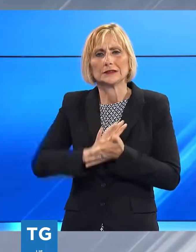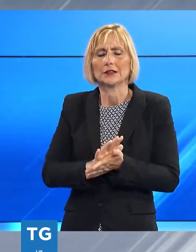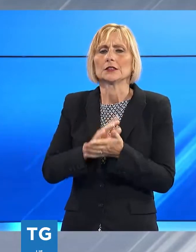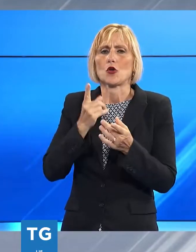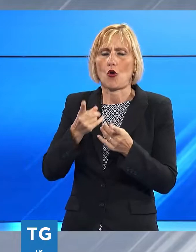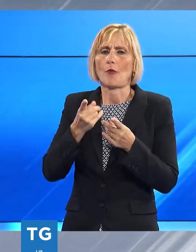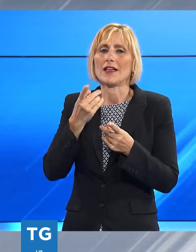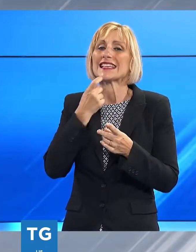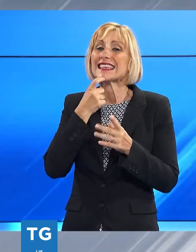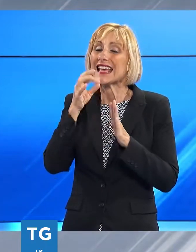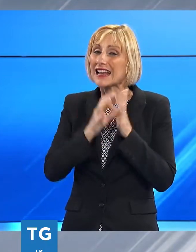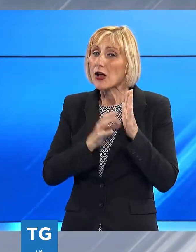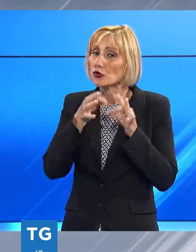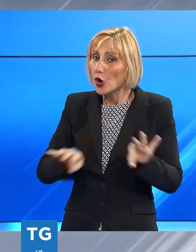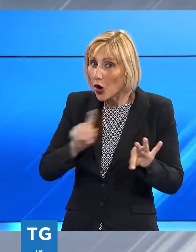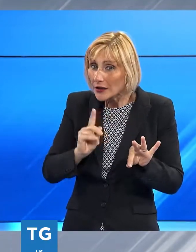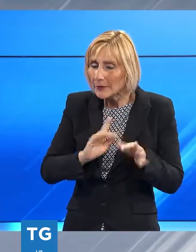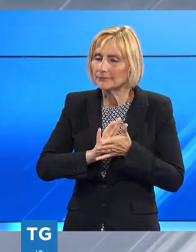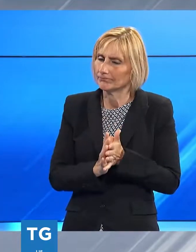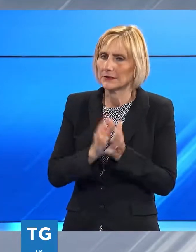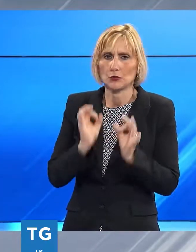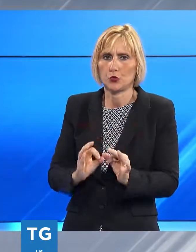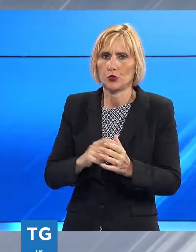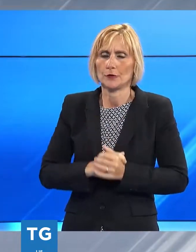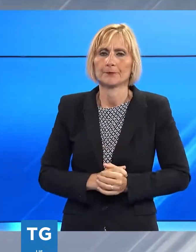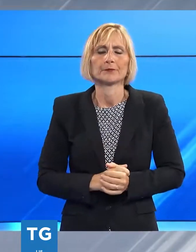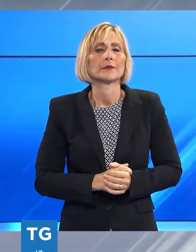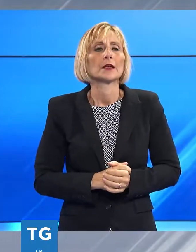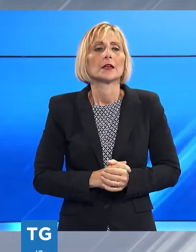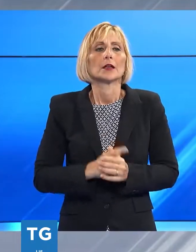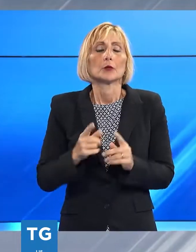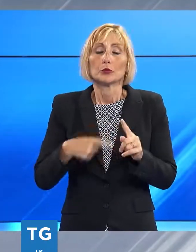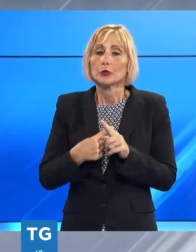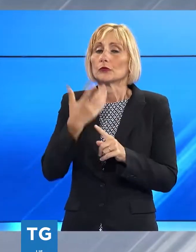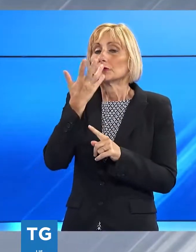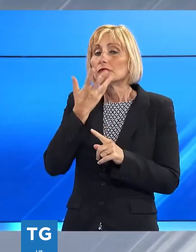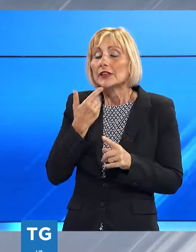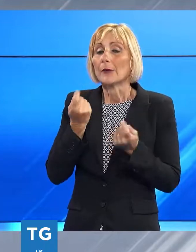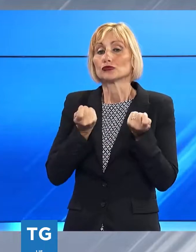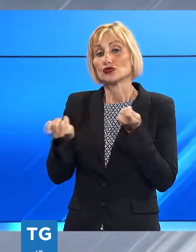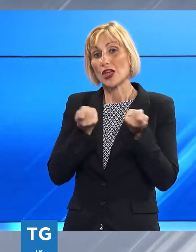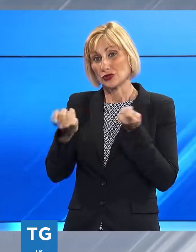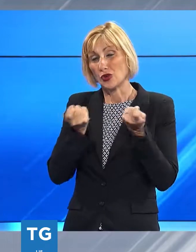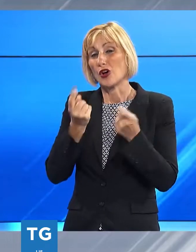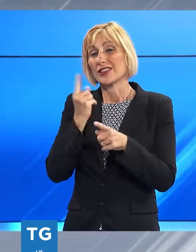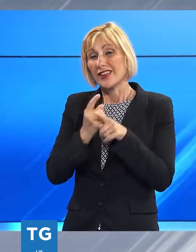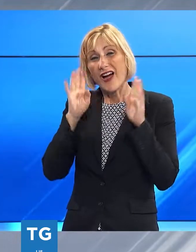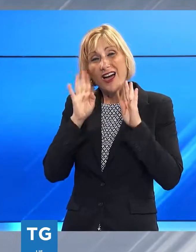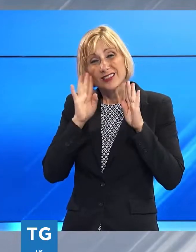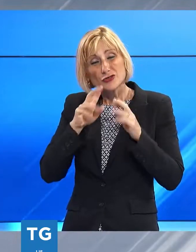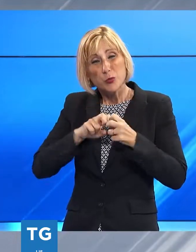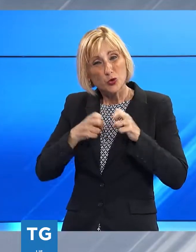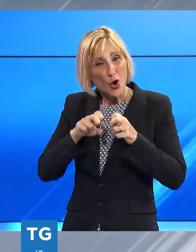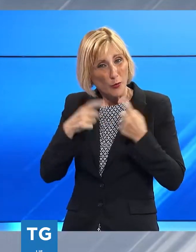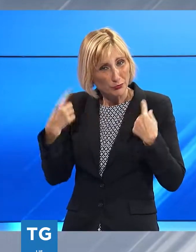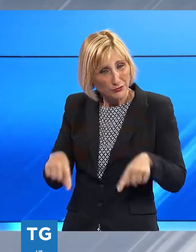non si atterrà al rispetto di queste norme vogliamo anche che i gestori facciano mente locale su questa problematica e